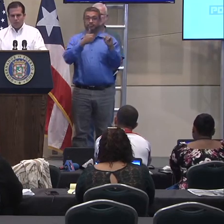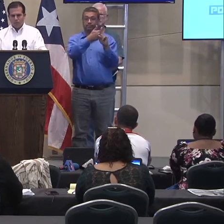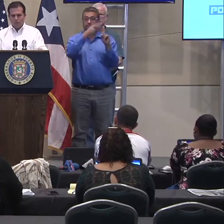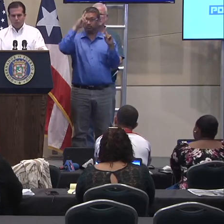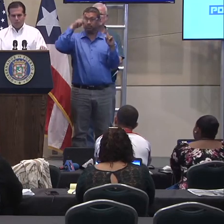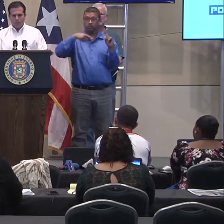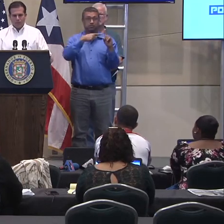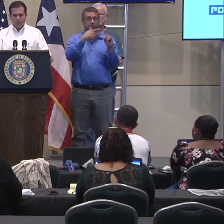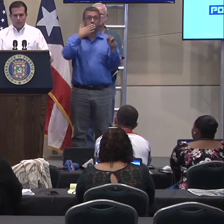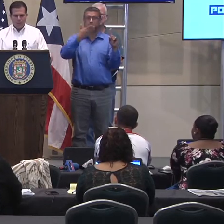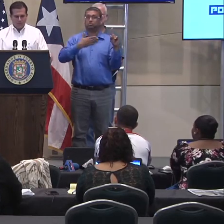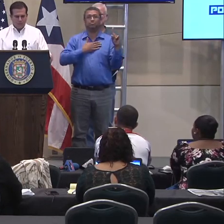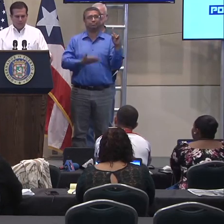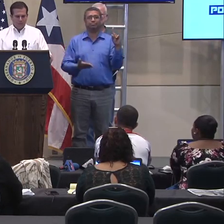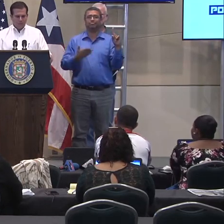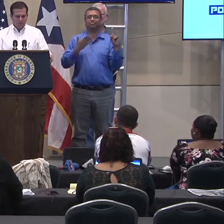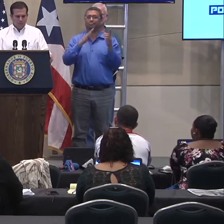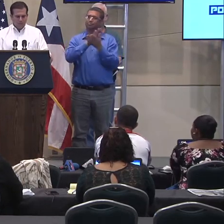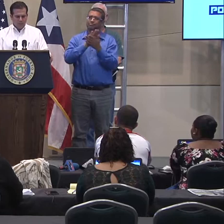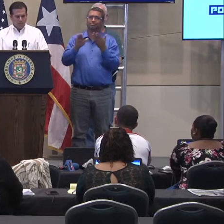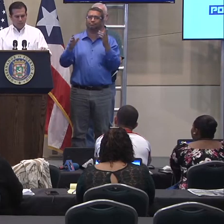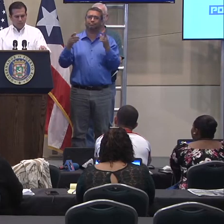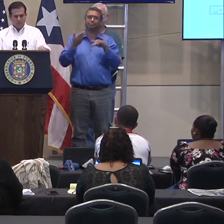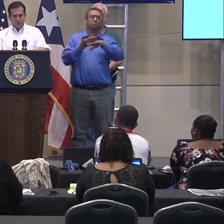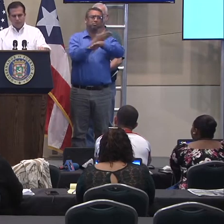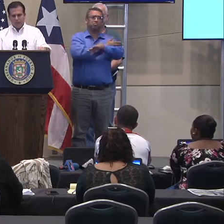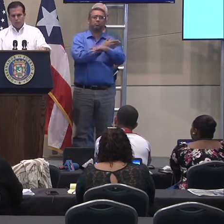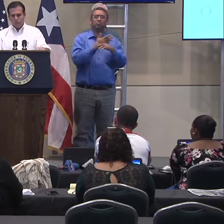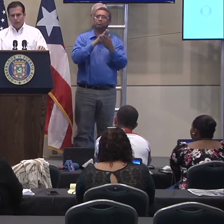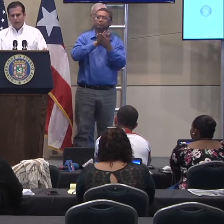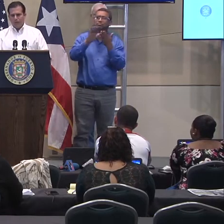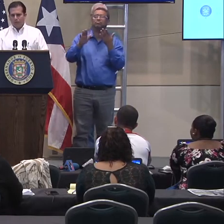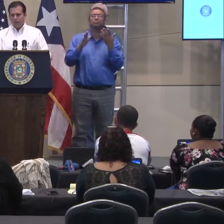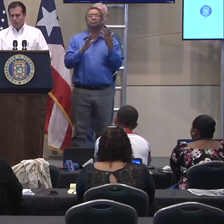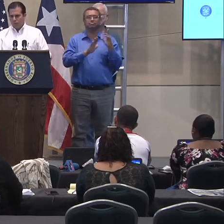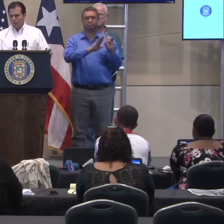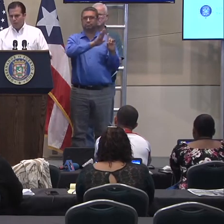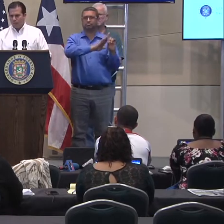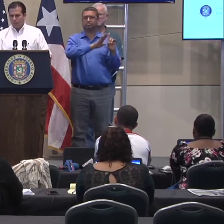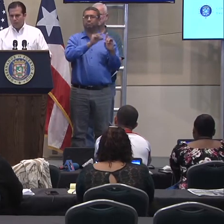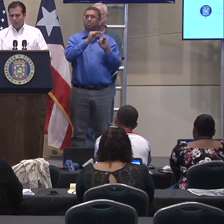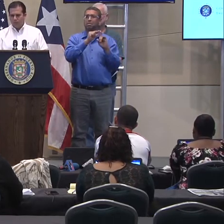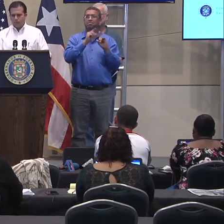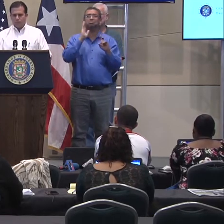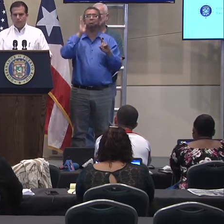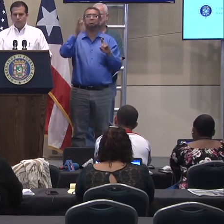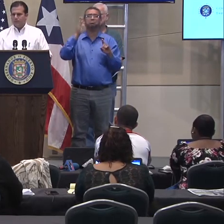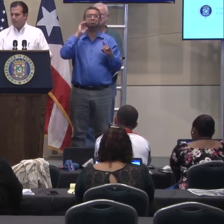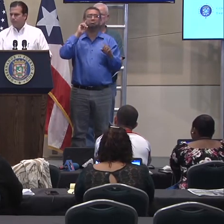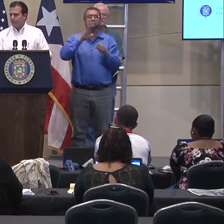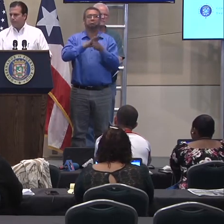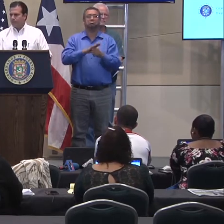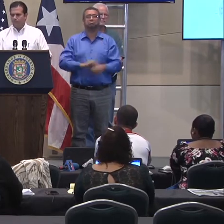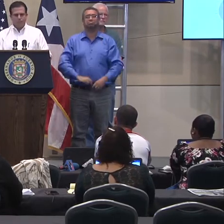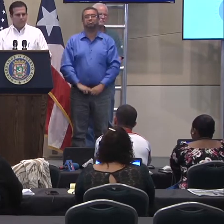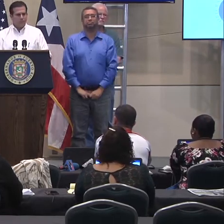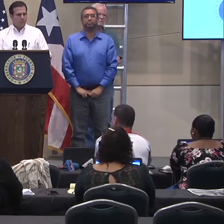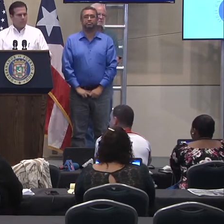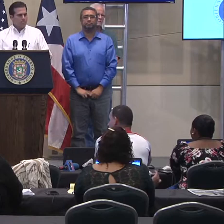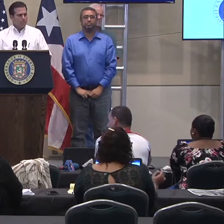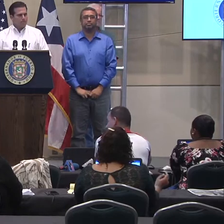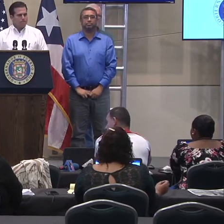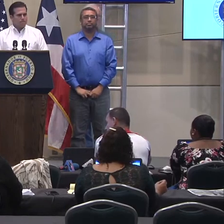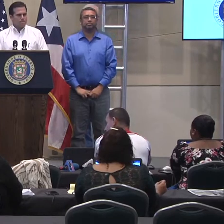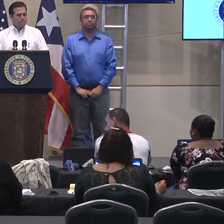generoso con Puerto Rico en el pasado y con sus palabras no tengo duda de que así lo será en el futuro también. One question per media